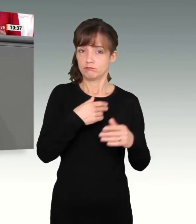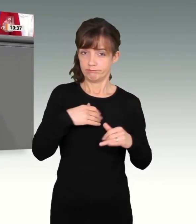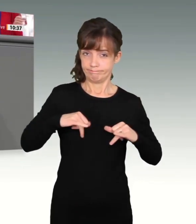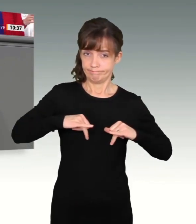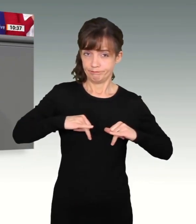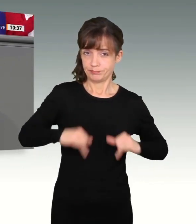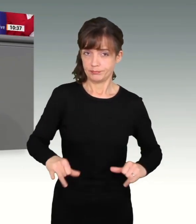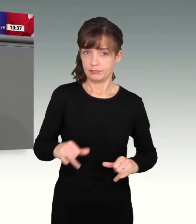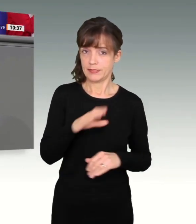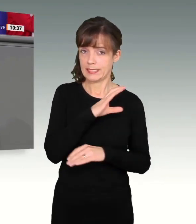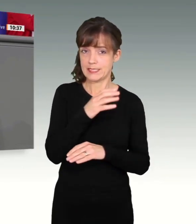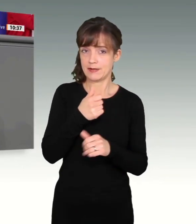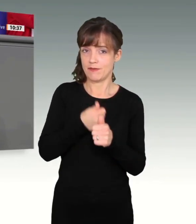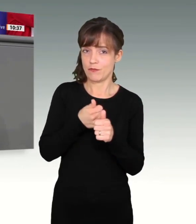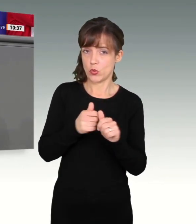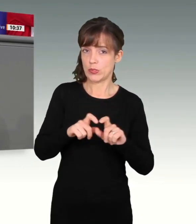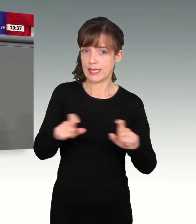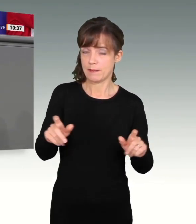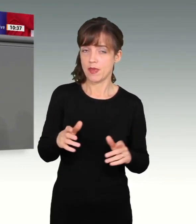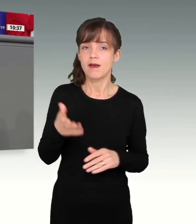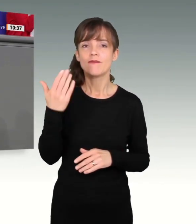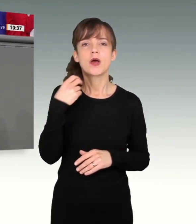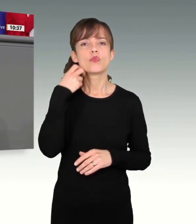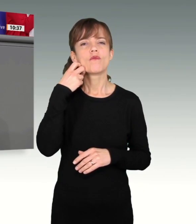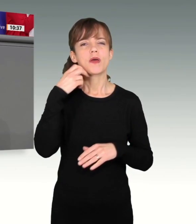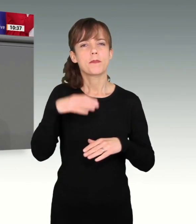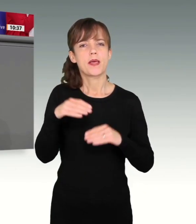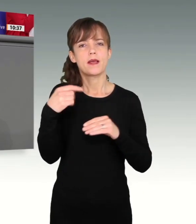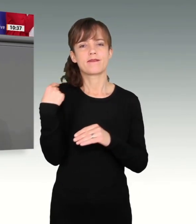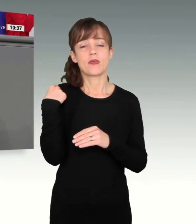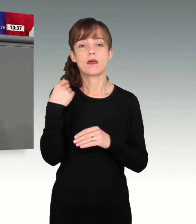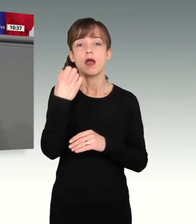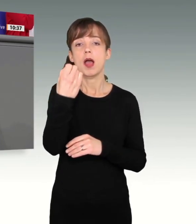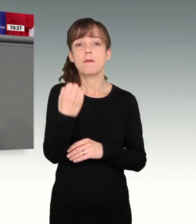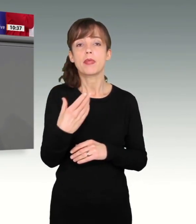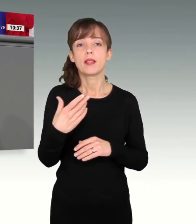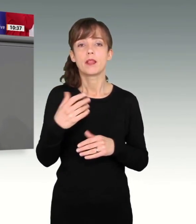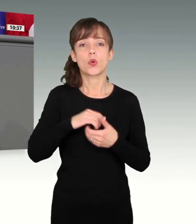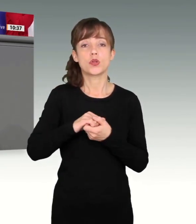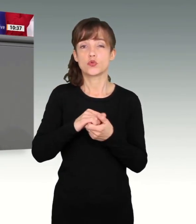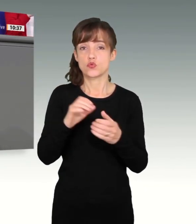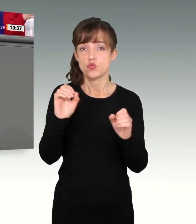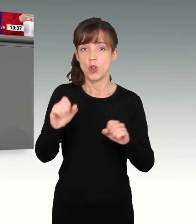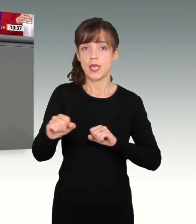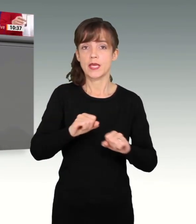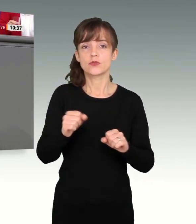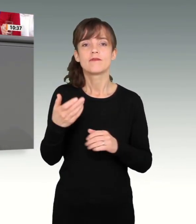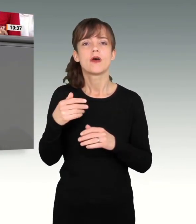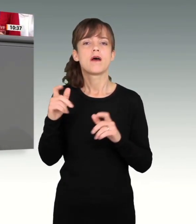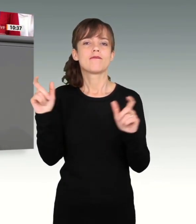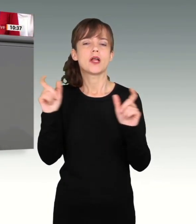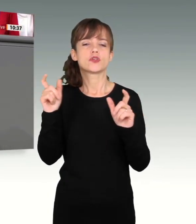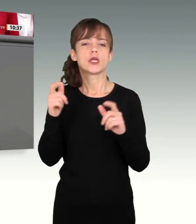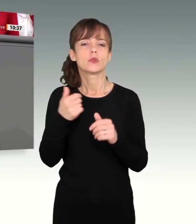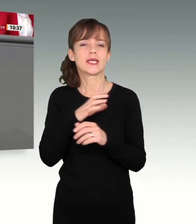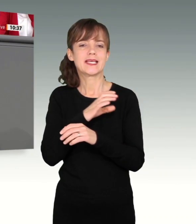nicht mehr für Christenverfolgung. Anfang November hat die Ampel überhaupt nicht reagiert, als die Veranstalter der Konferenz Christenverfolgung